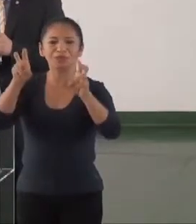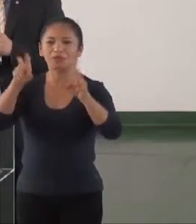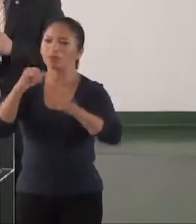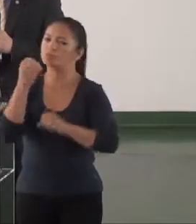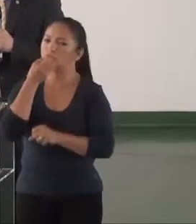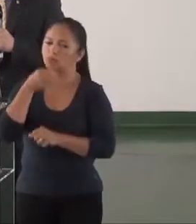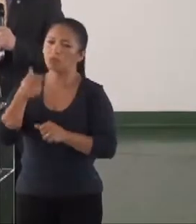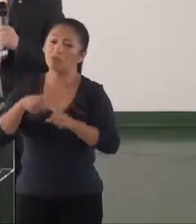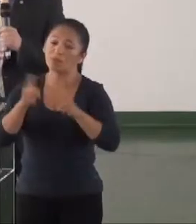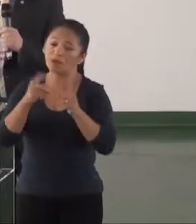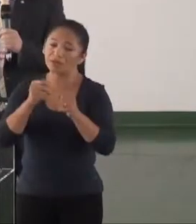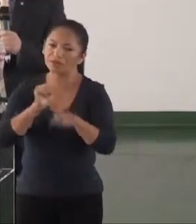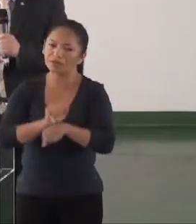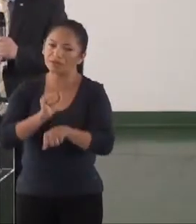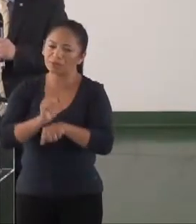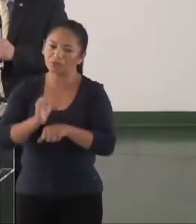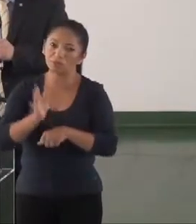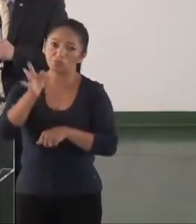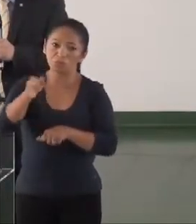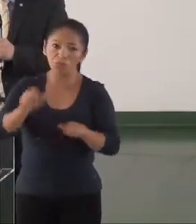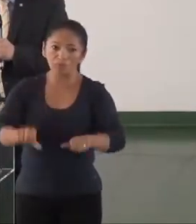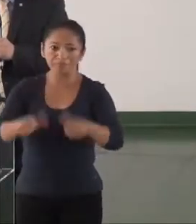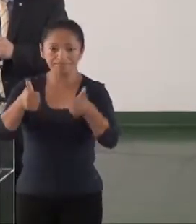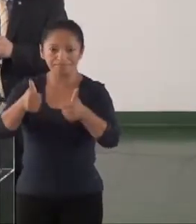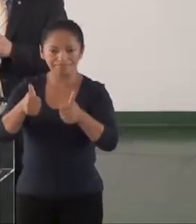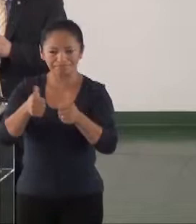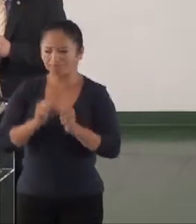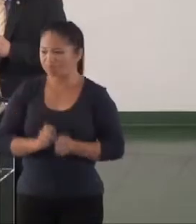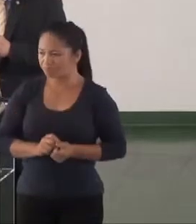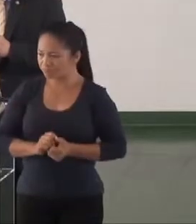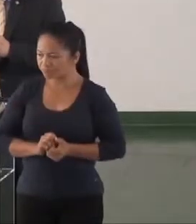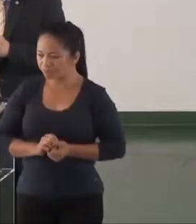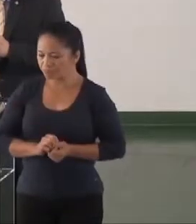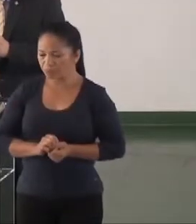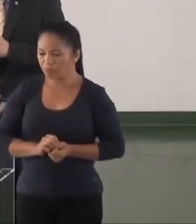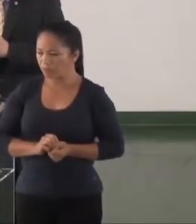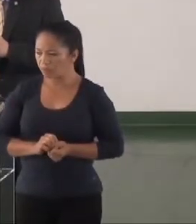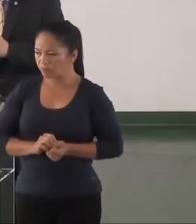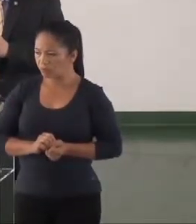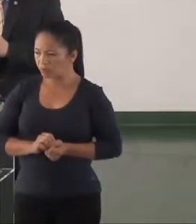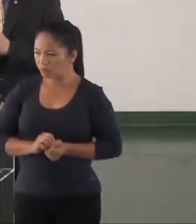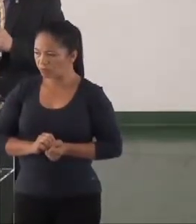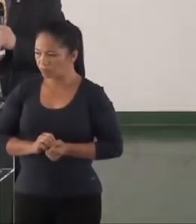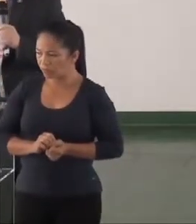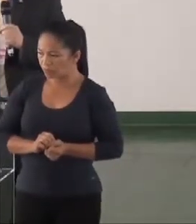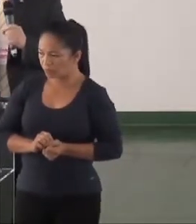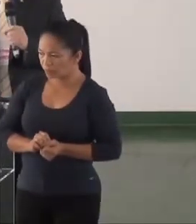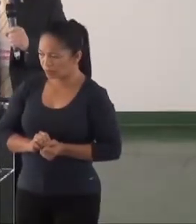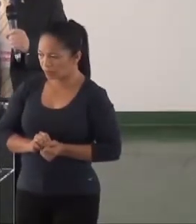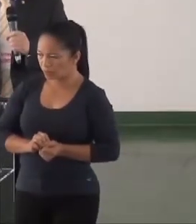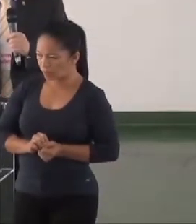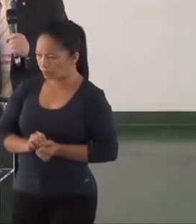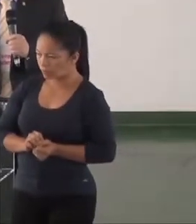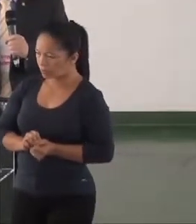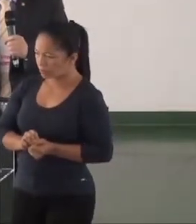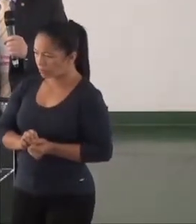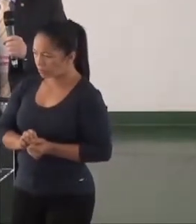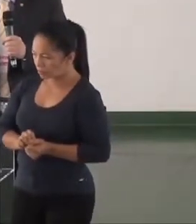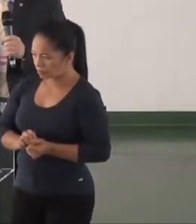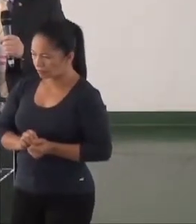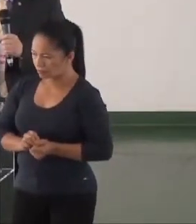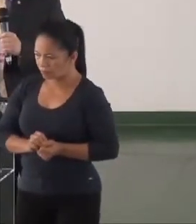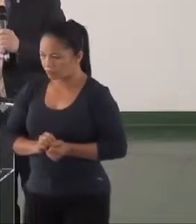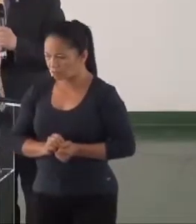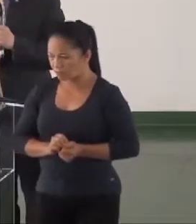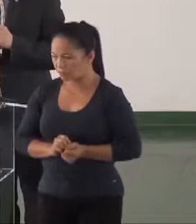foi colocado. Então, tem que se esperar isso de nós. Os agentes ministeriais têm que ser acessíveis aos movimentos